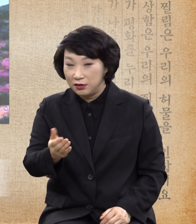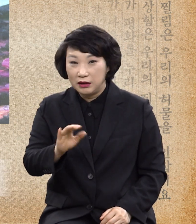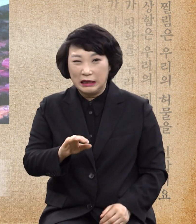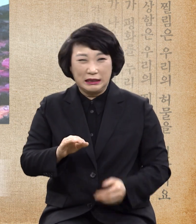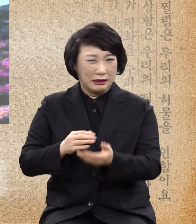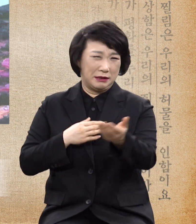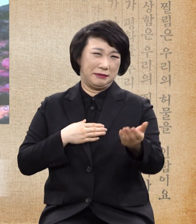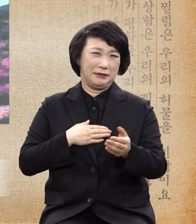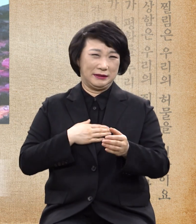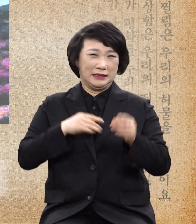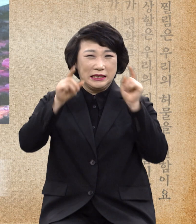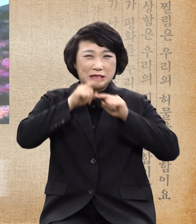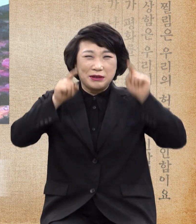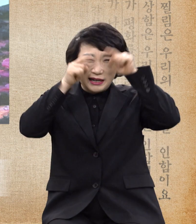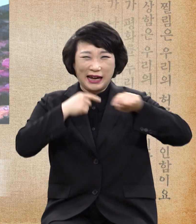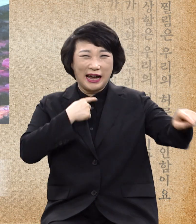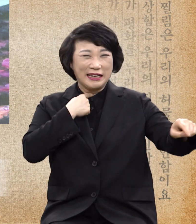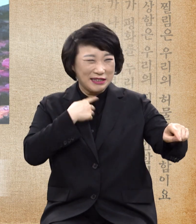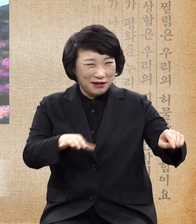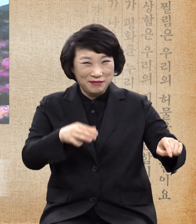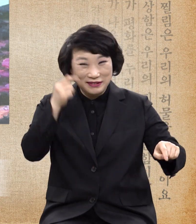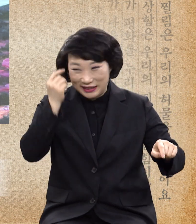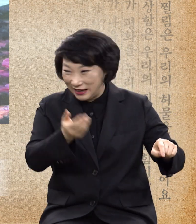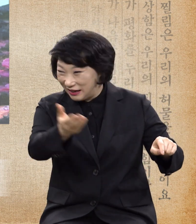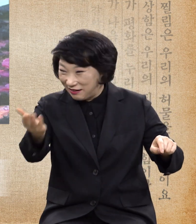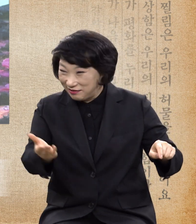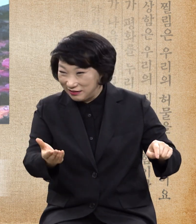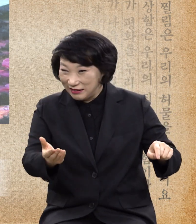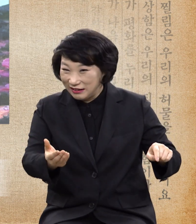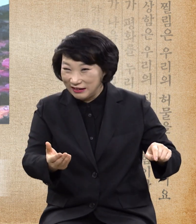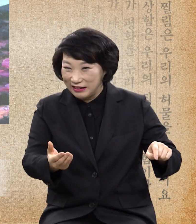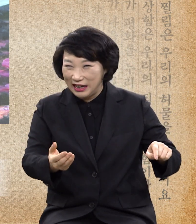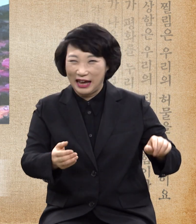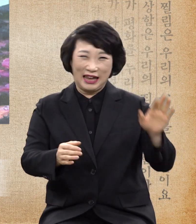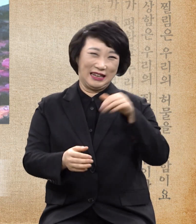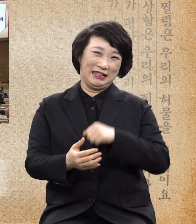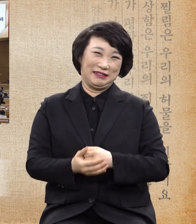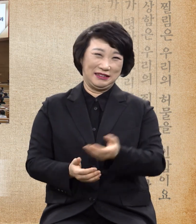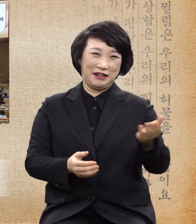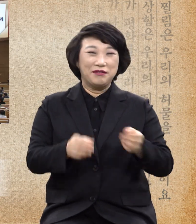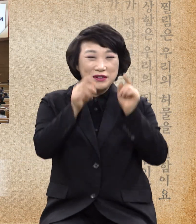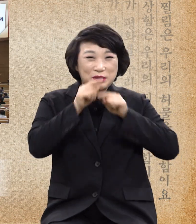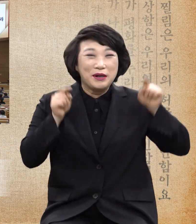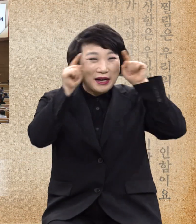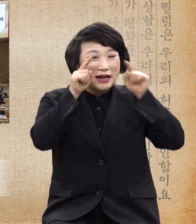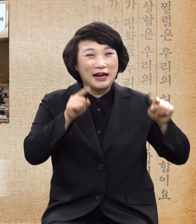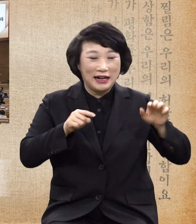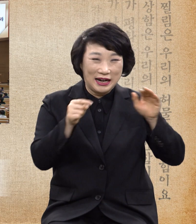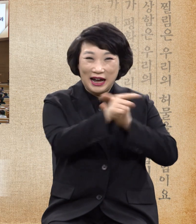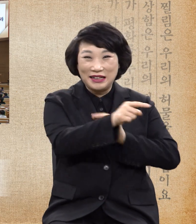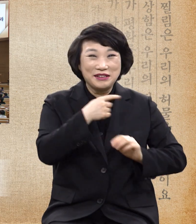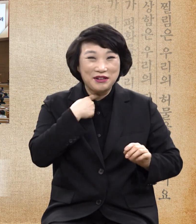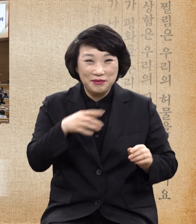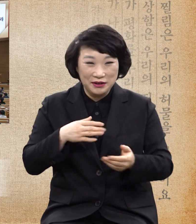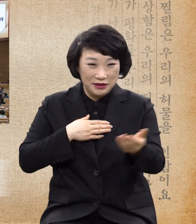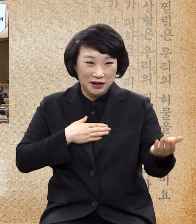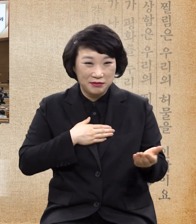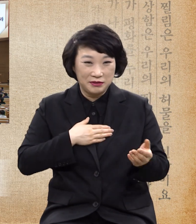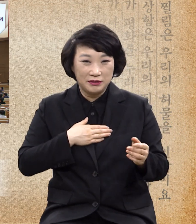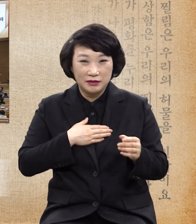가봤죠? 지옥 지옥 안 가봐서 지옥 여기서 나를